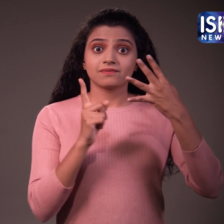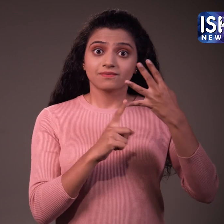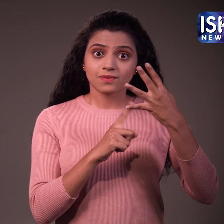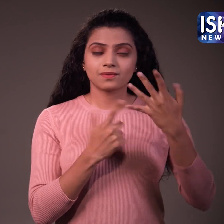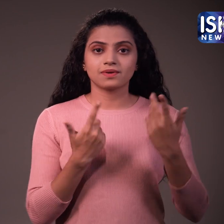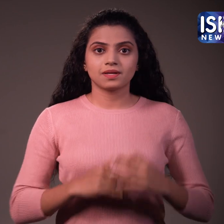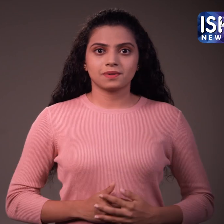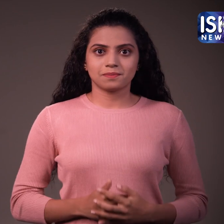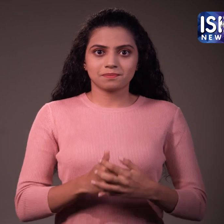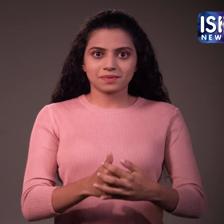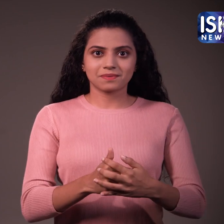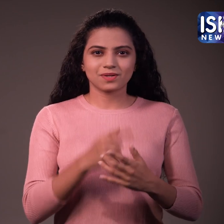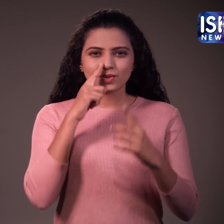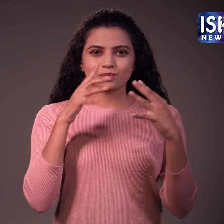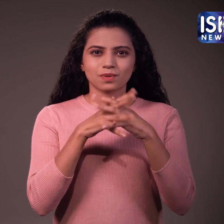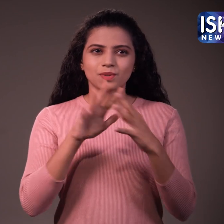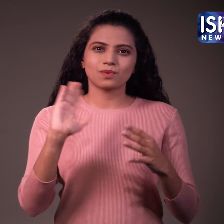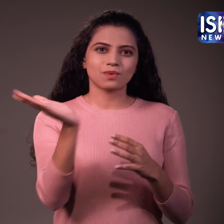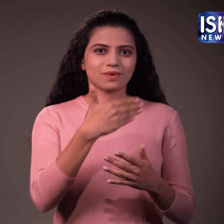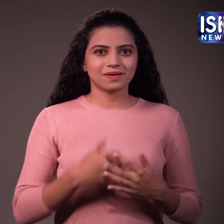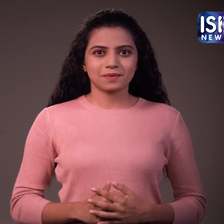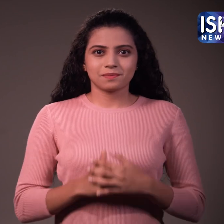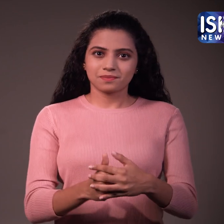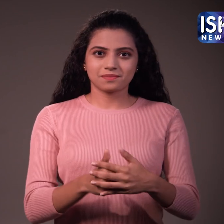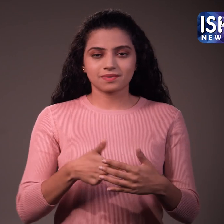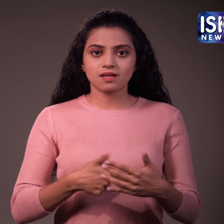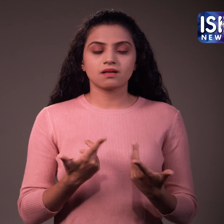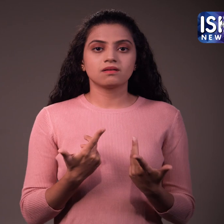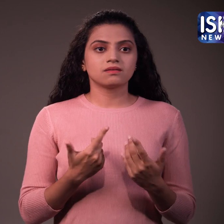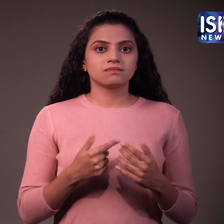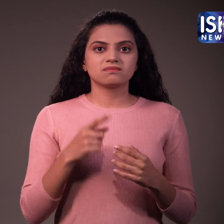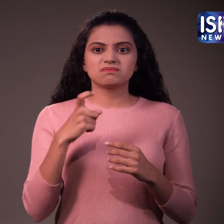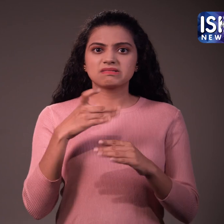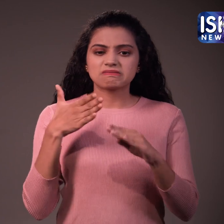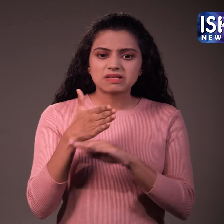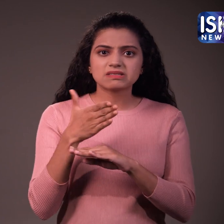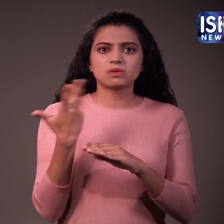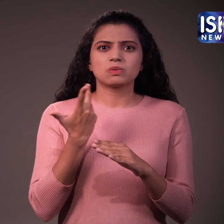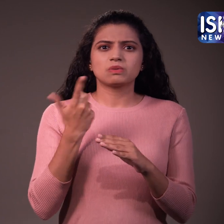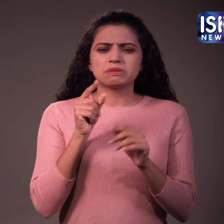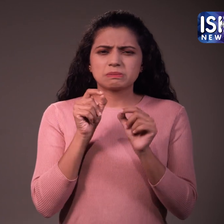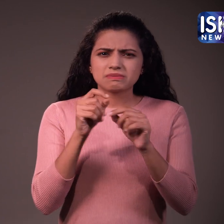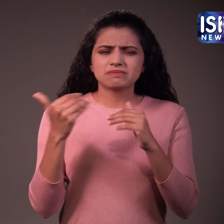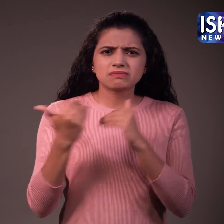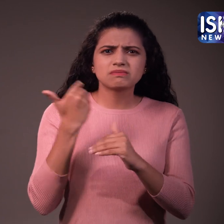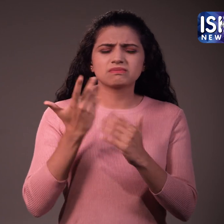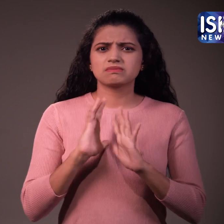गर्वती मैलाएं विपिन्य प्रकार के संक्रमनों के लिए अतिसंवेदन शील होती है